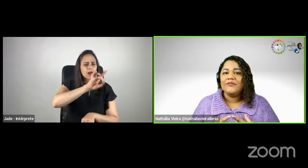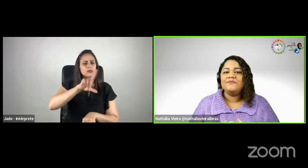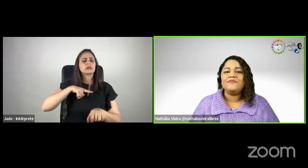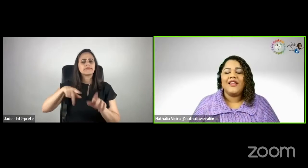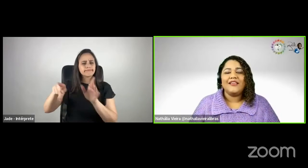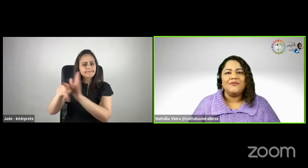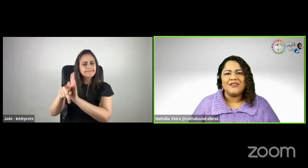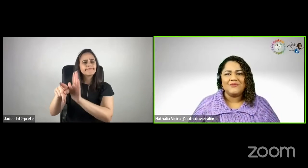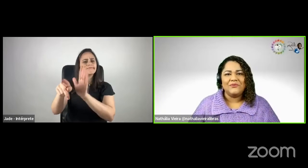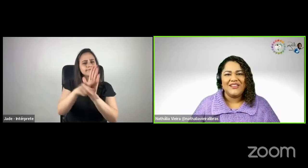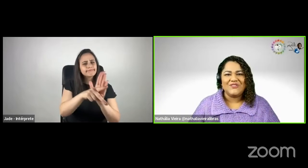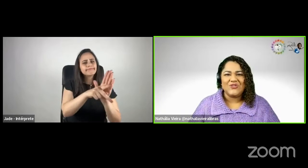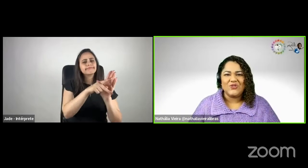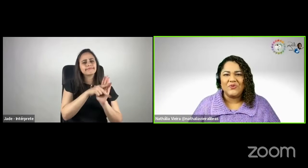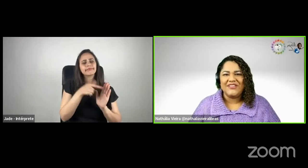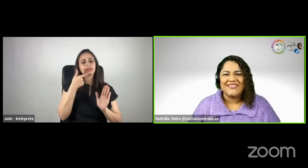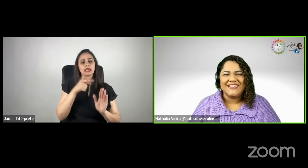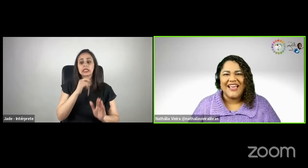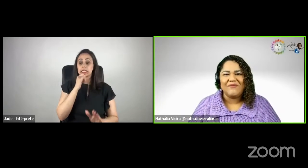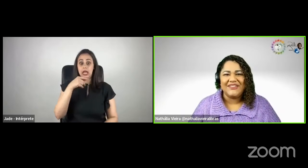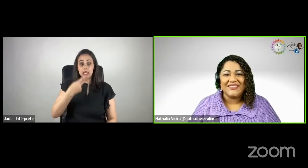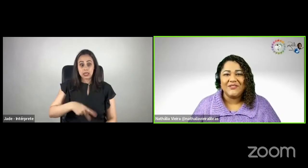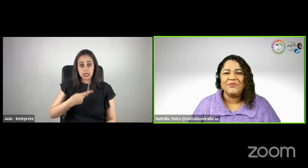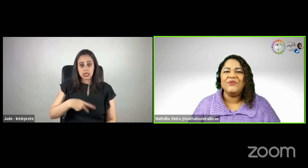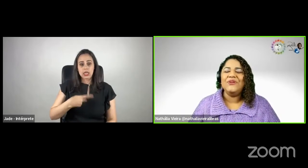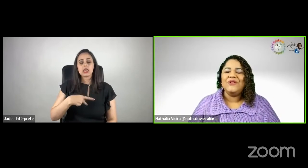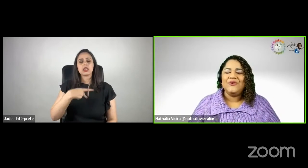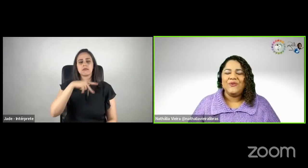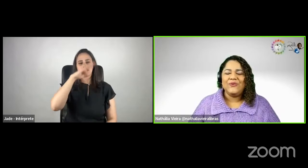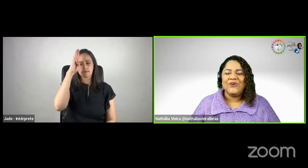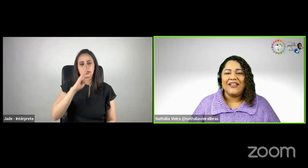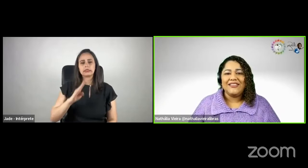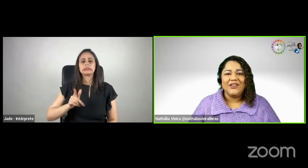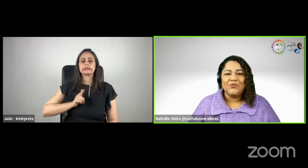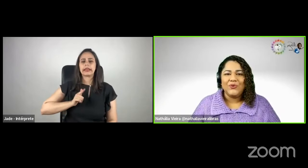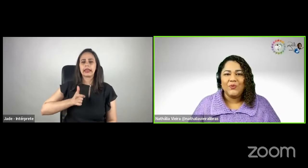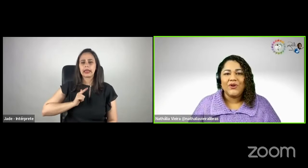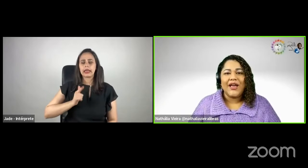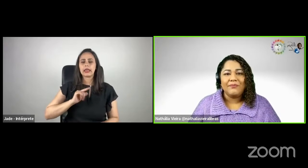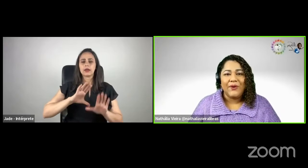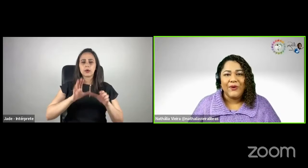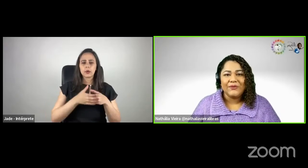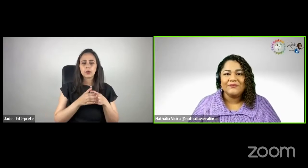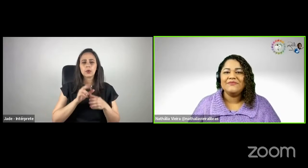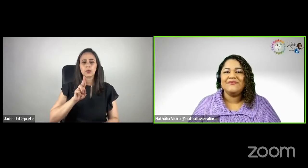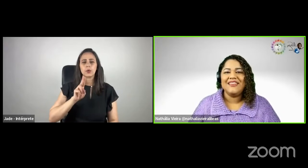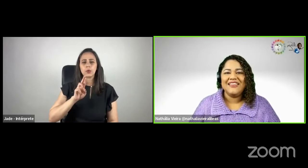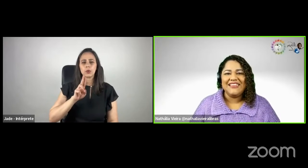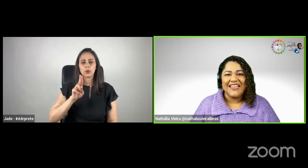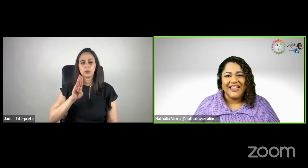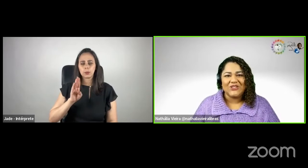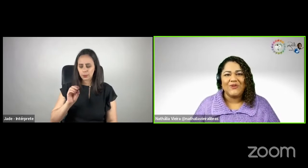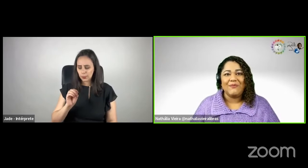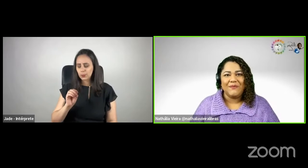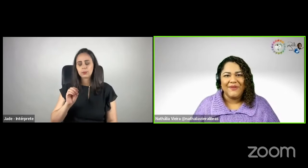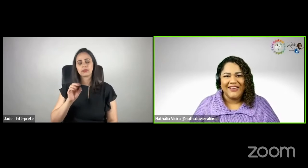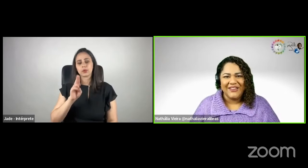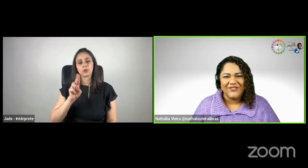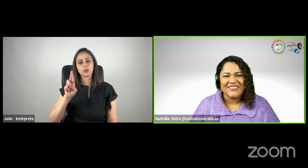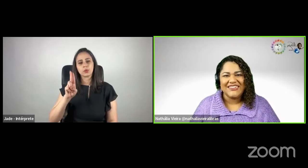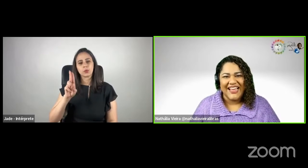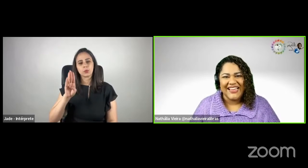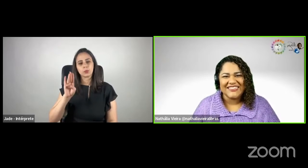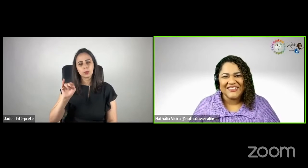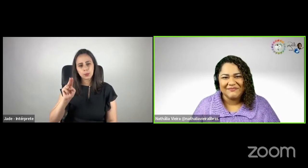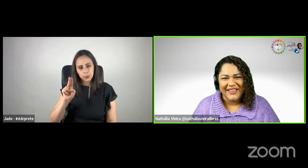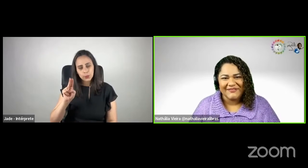língua, aqui mesmo no Brasil a gente pode citar, por exemplo, a tribo Uru Bucapó, que tem a sua própria